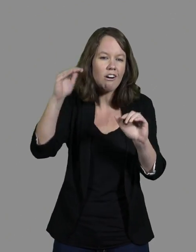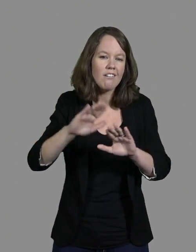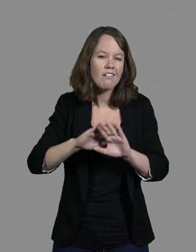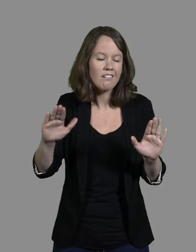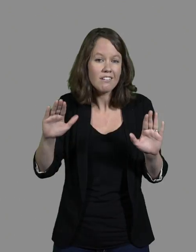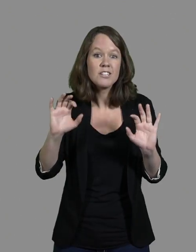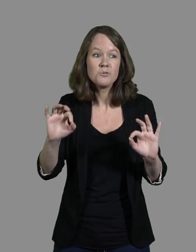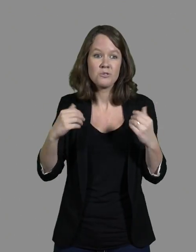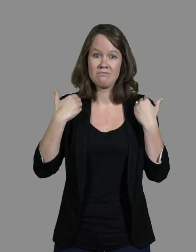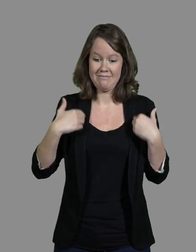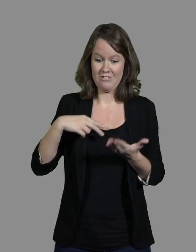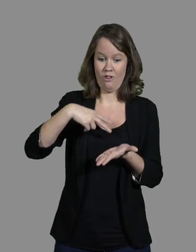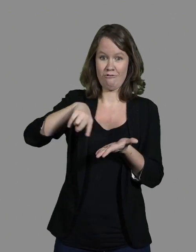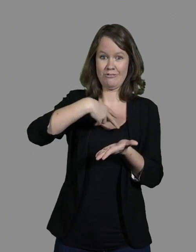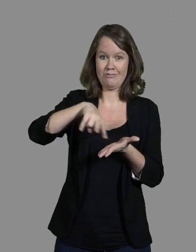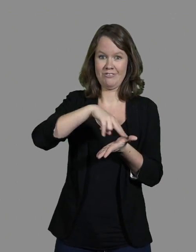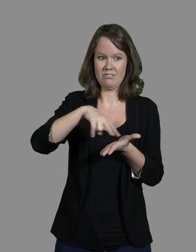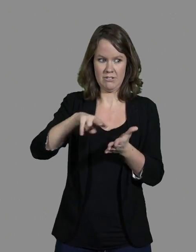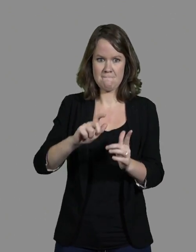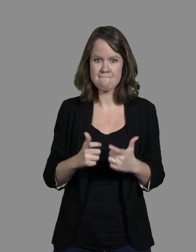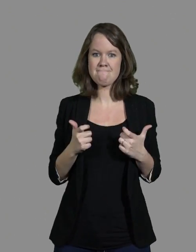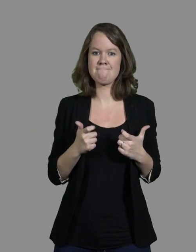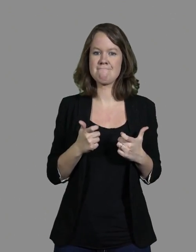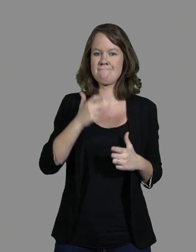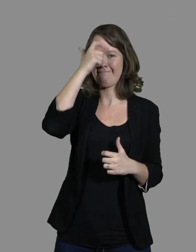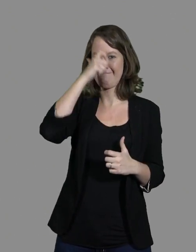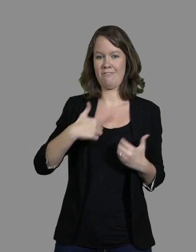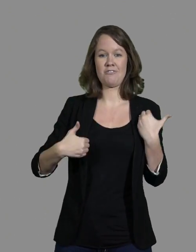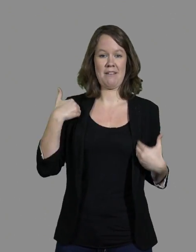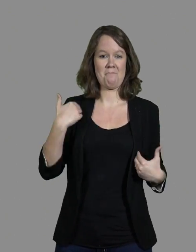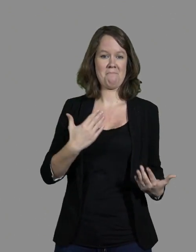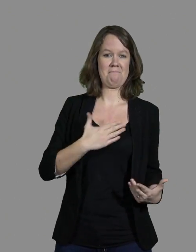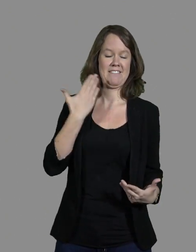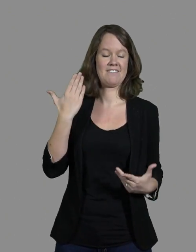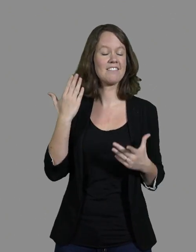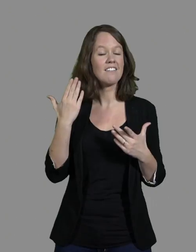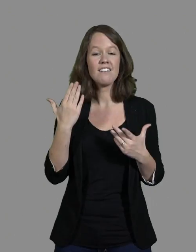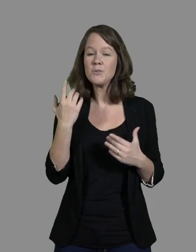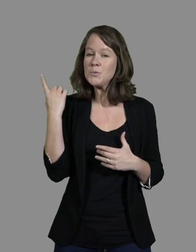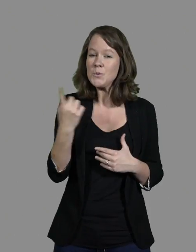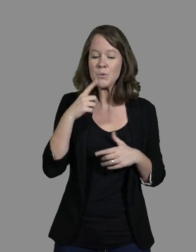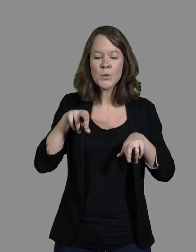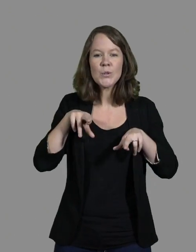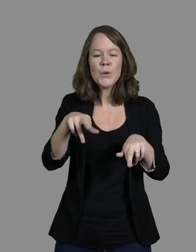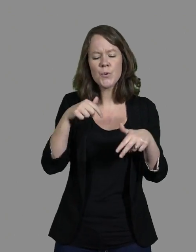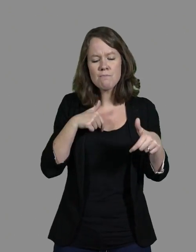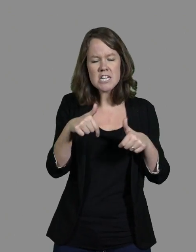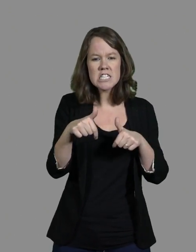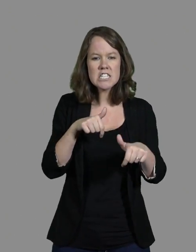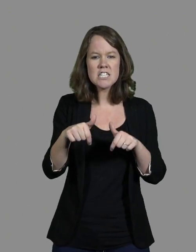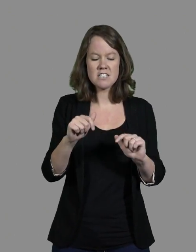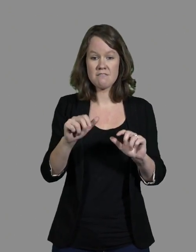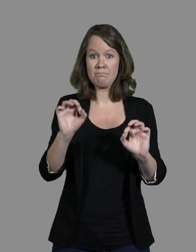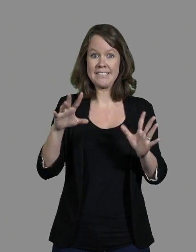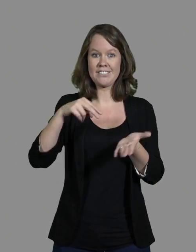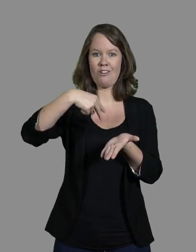danse, ça me servait beaucoup par rapport à mon handicap. J'ai toujours dit que lorsque je suis dans la rue, je danse parce qu'en fait, il n